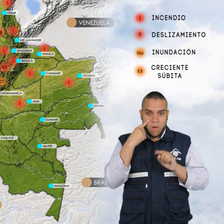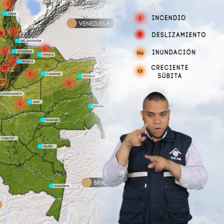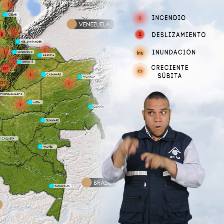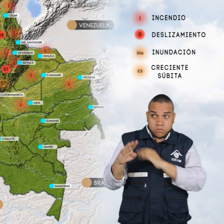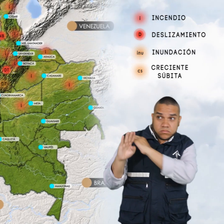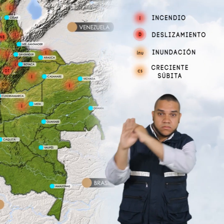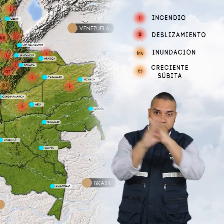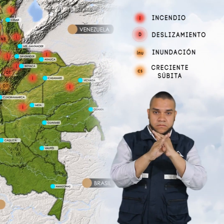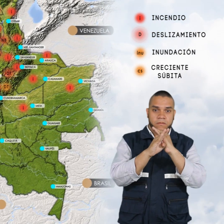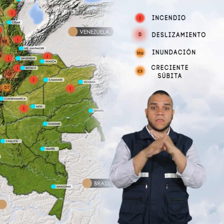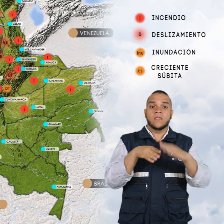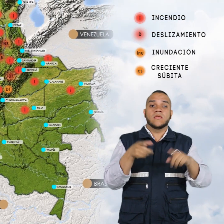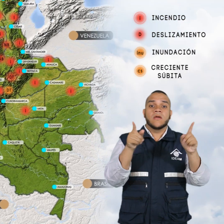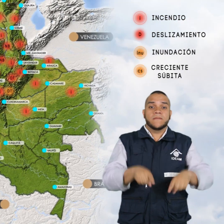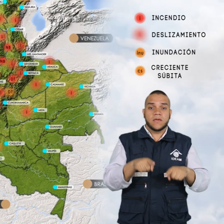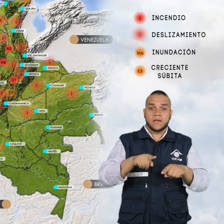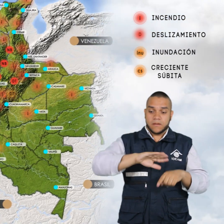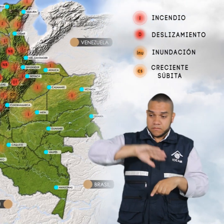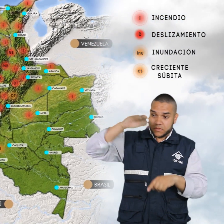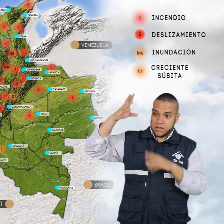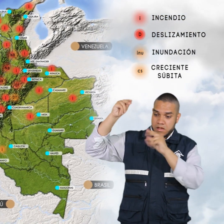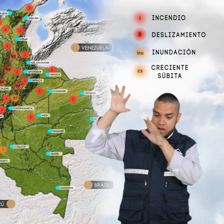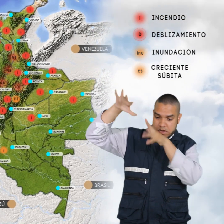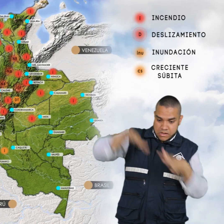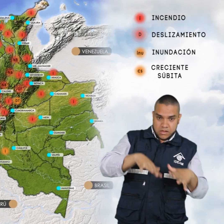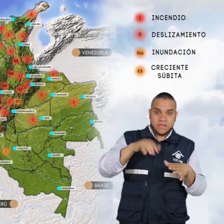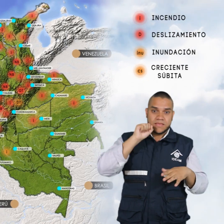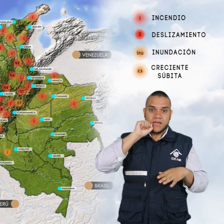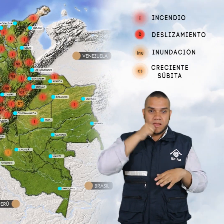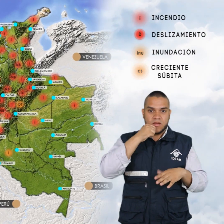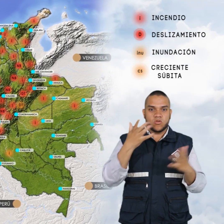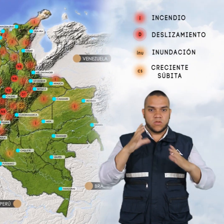También hay alerta naranja por deslizamiento de tierra en sectores del departamento del Cauca.